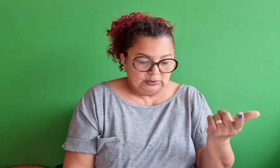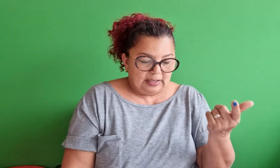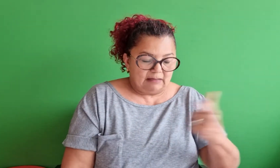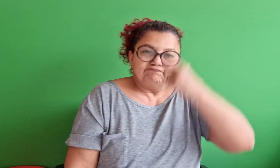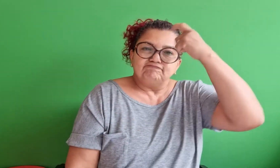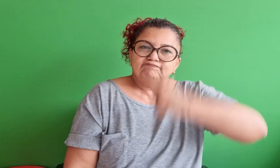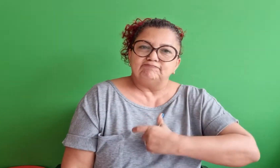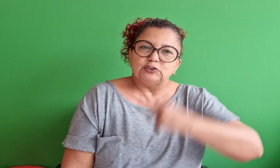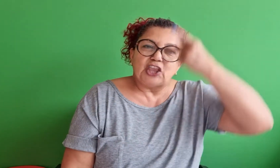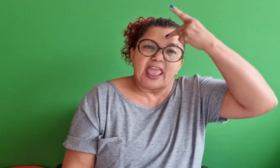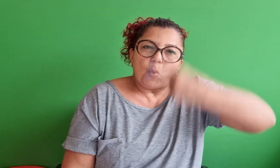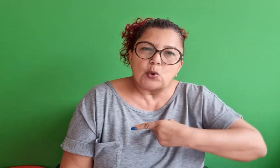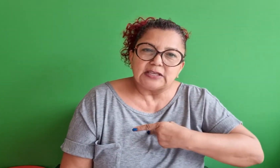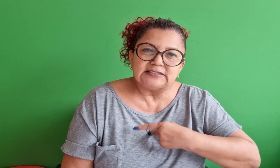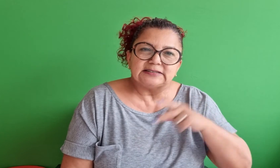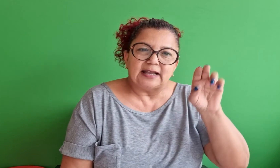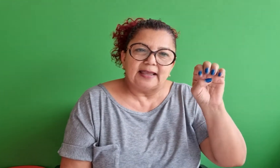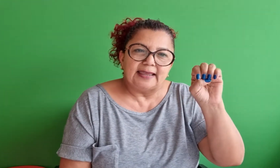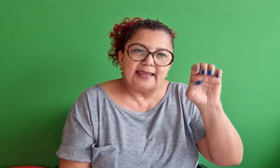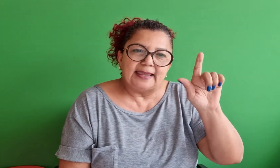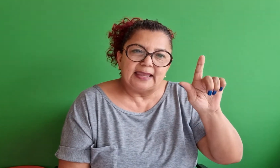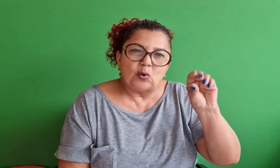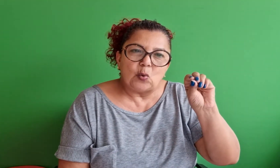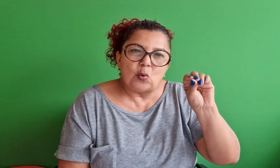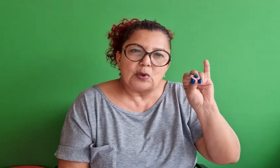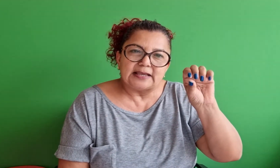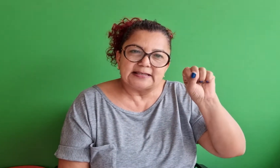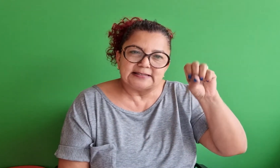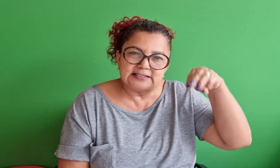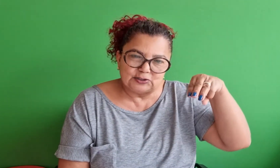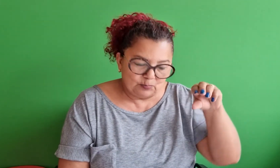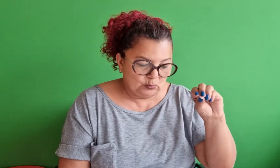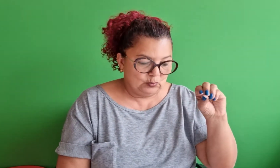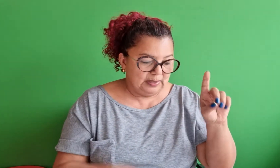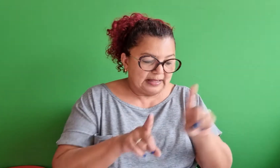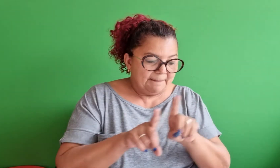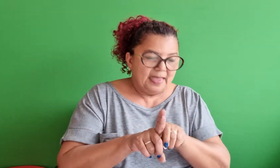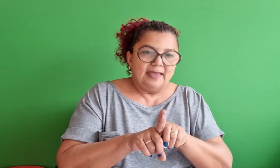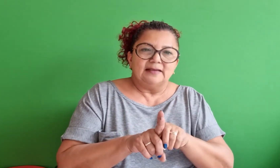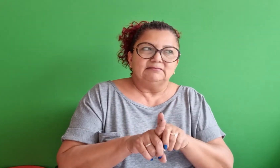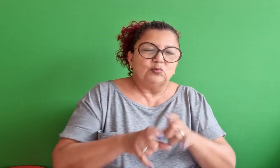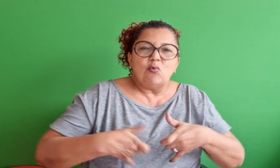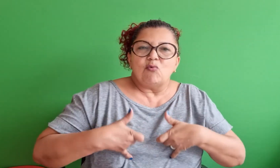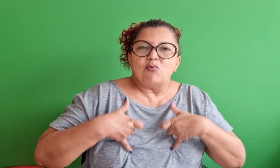essa postura de egoísmo, de